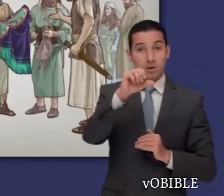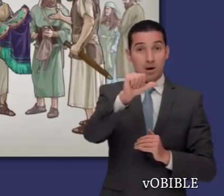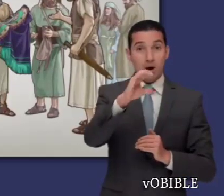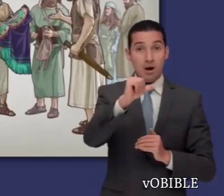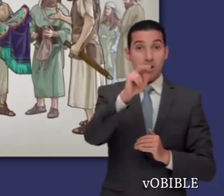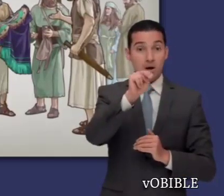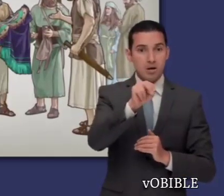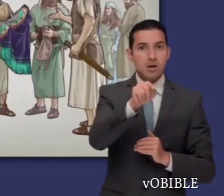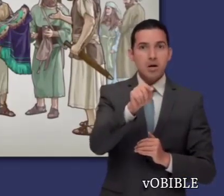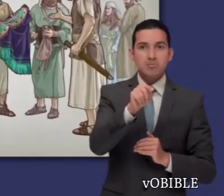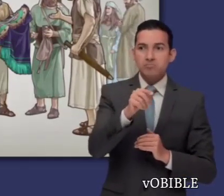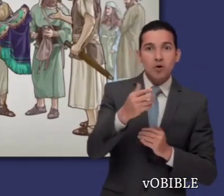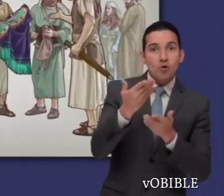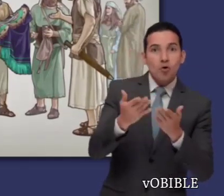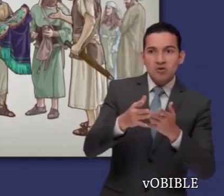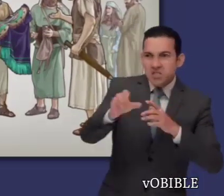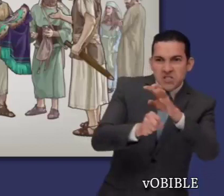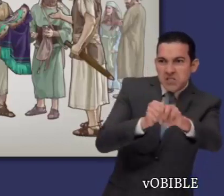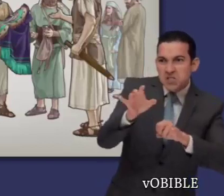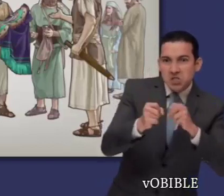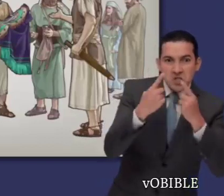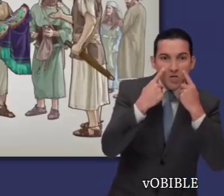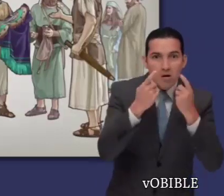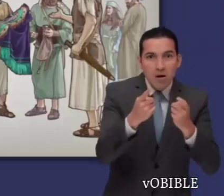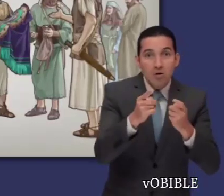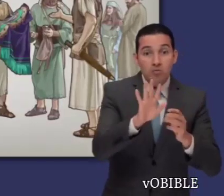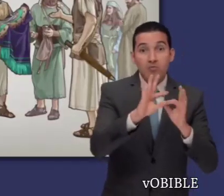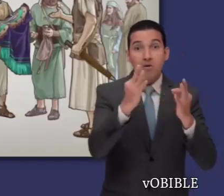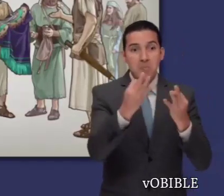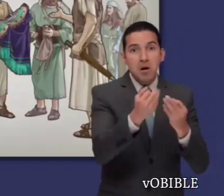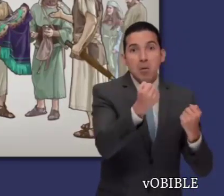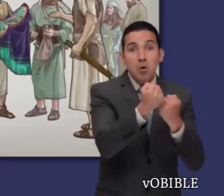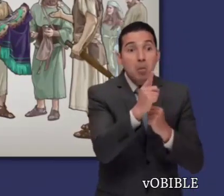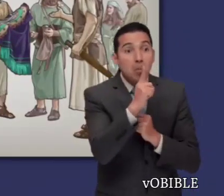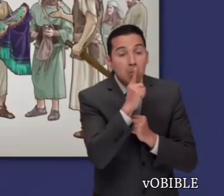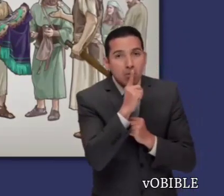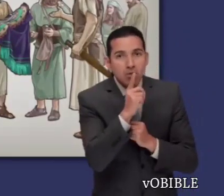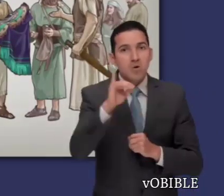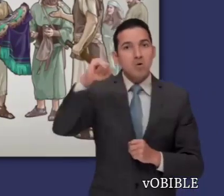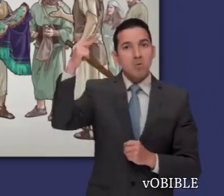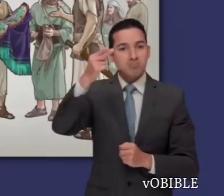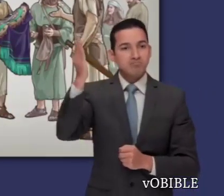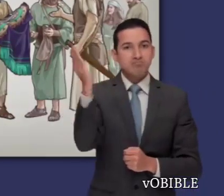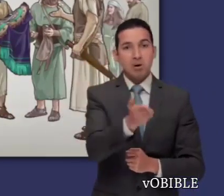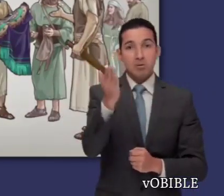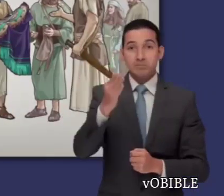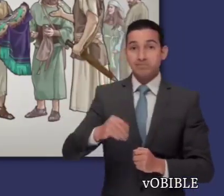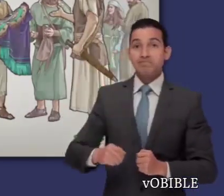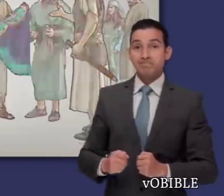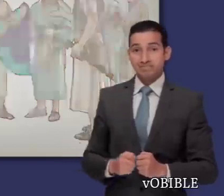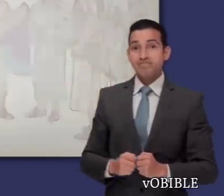llevarse de Jericó algunas cosas como Botín. Es ejecutado junto con su familia, quienes sin duda han sido sus cómplices.